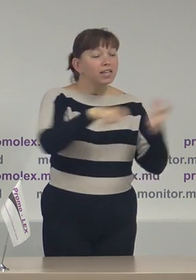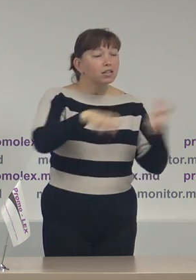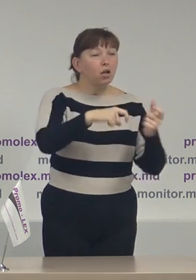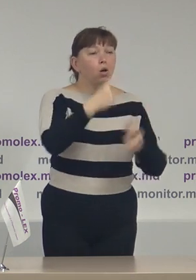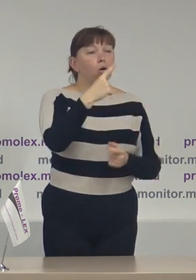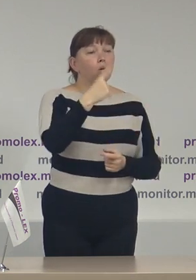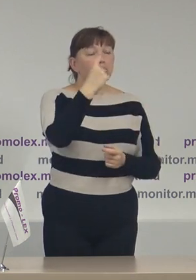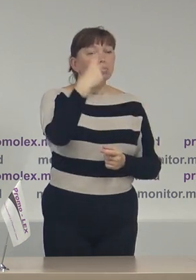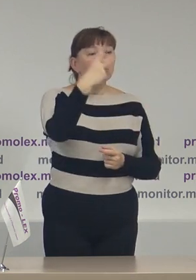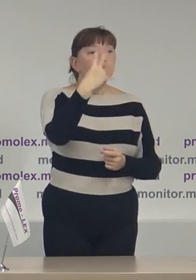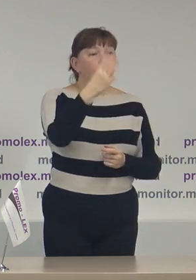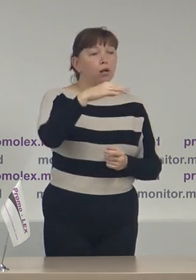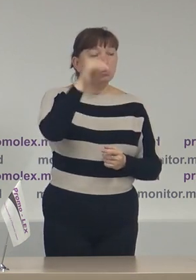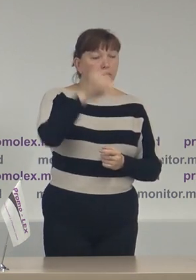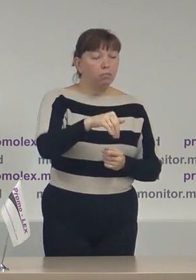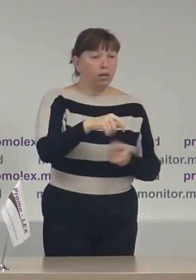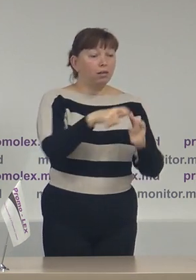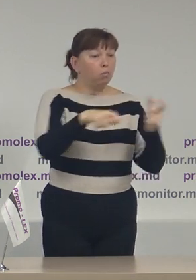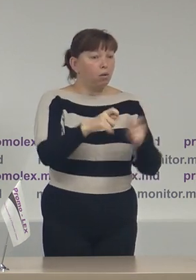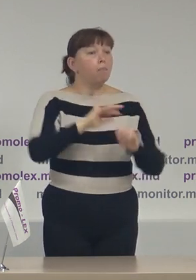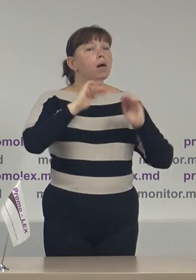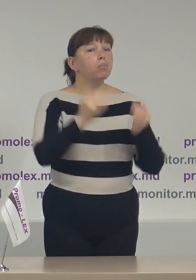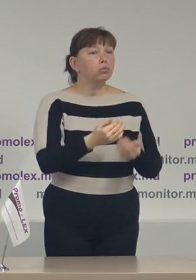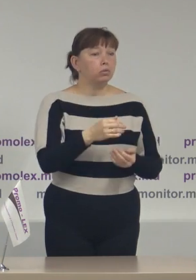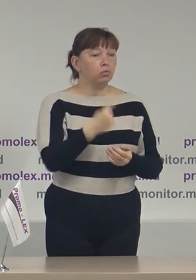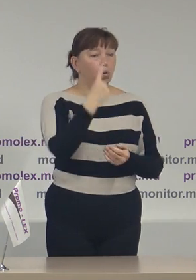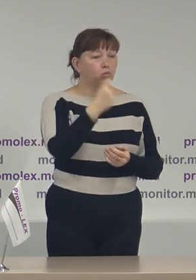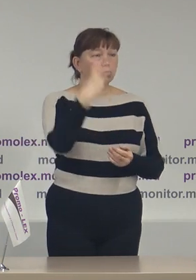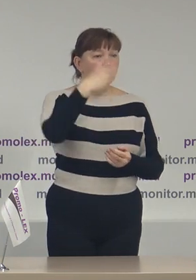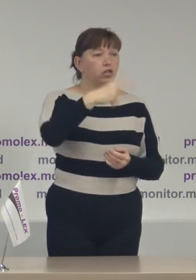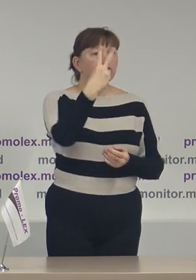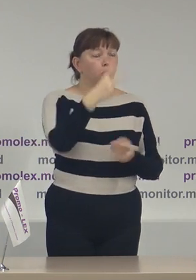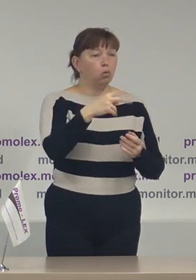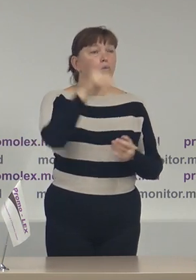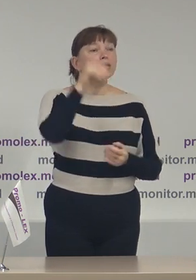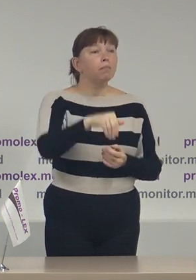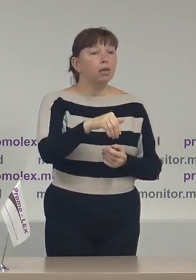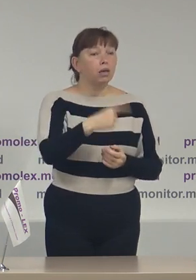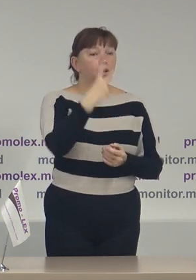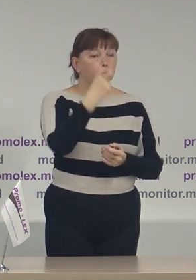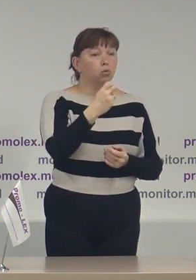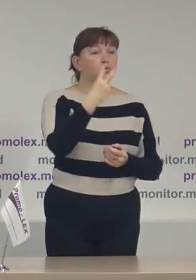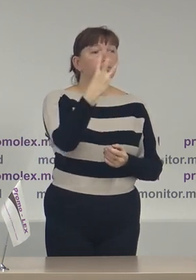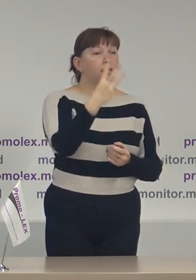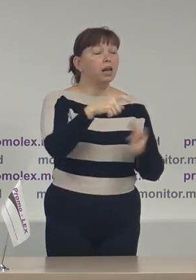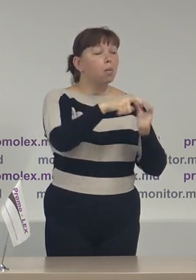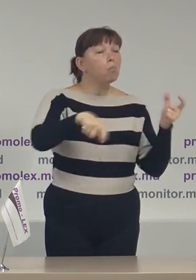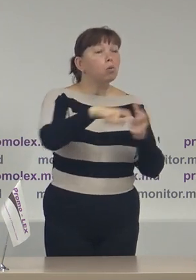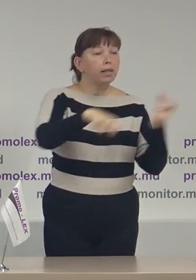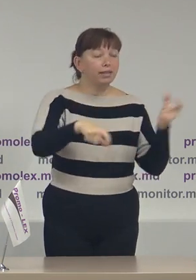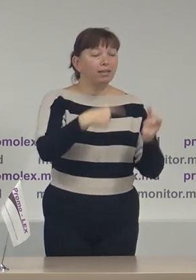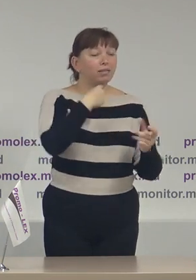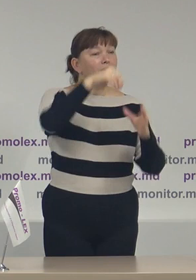124.000 de buletine de vot adică mai puțin cu 132.203 buletine de vot